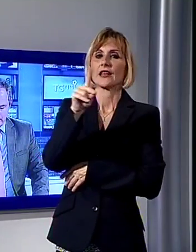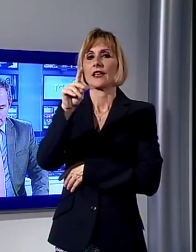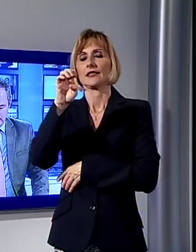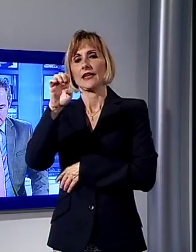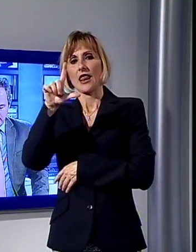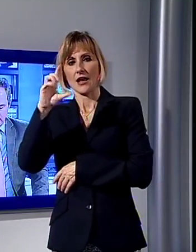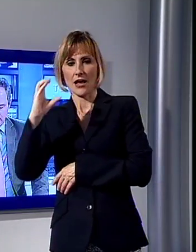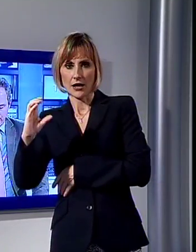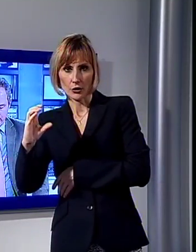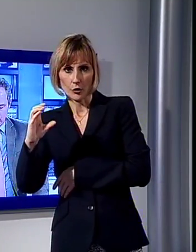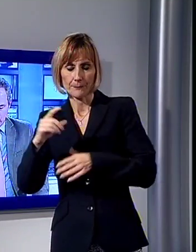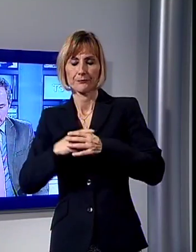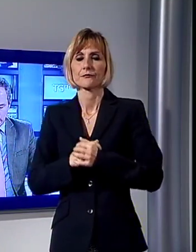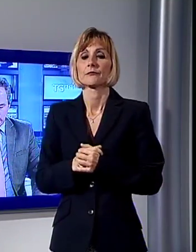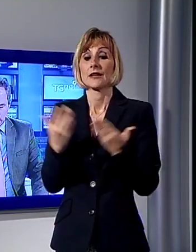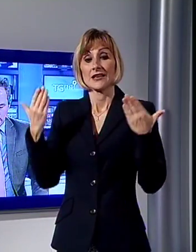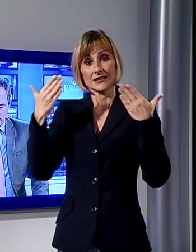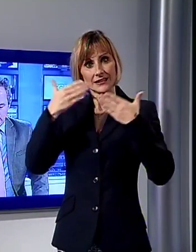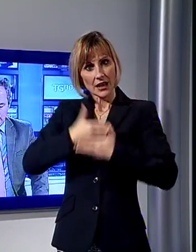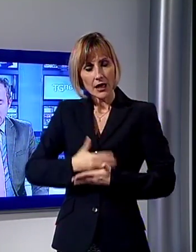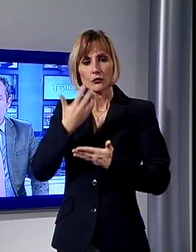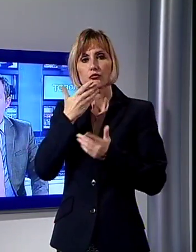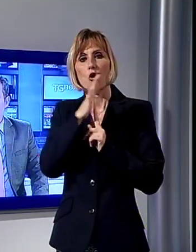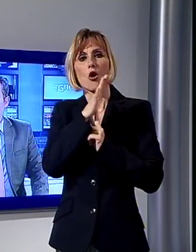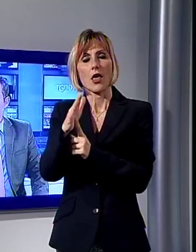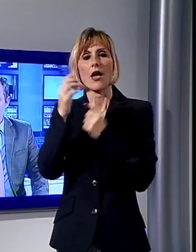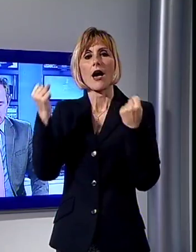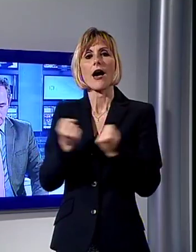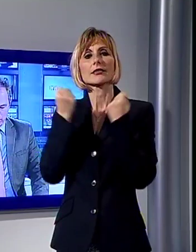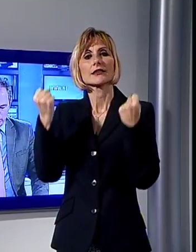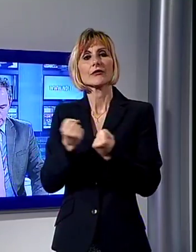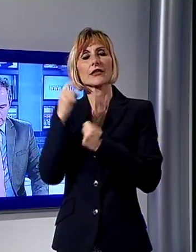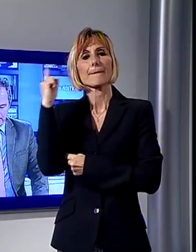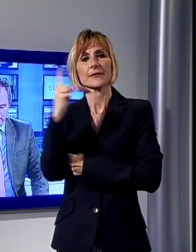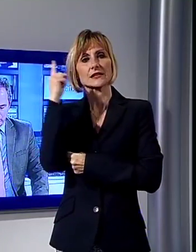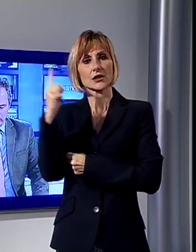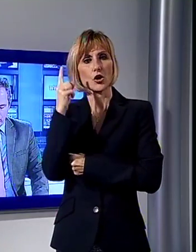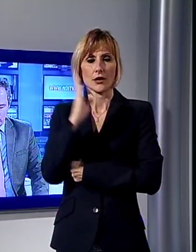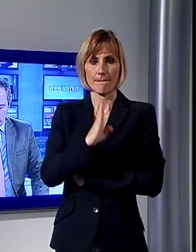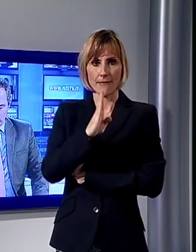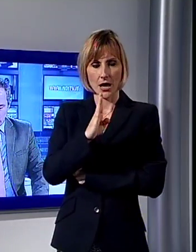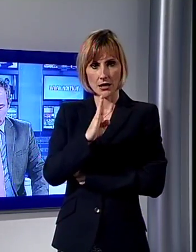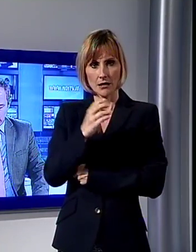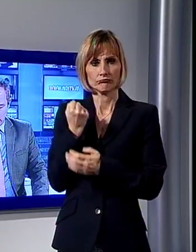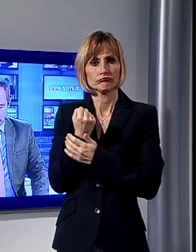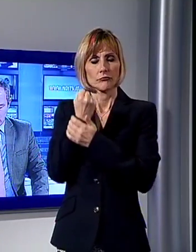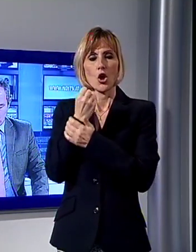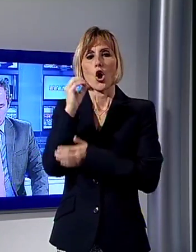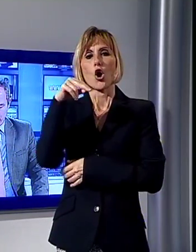'anno la serata intende far conoscere e sostenere l'attività della Misericordia del Bargigiano, una onlus che si occupa